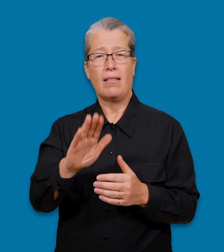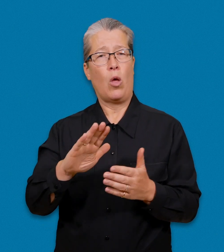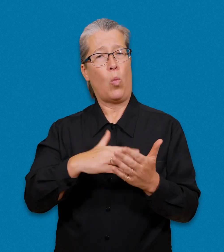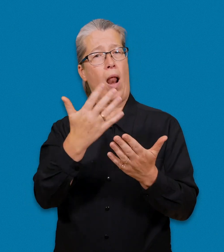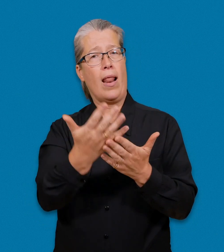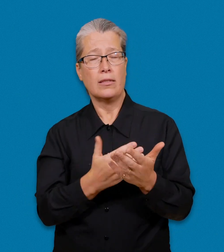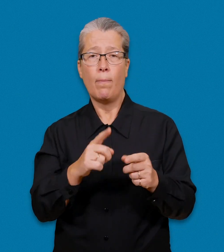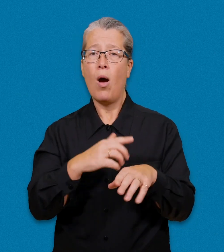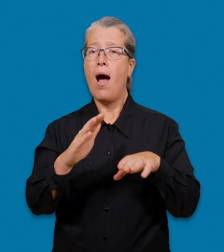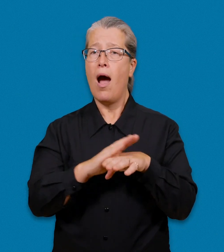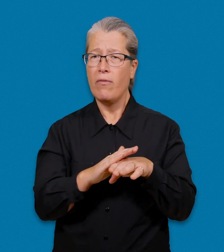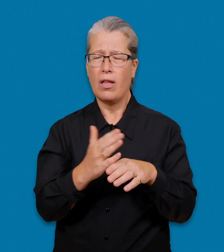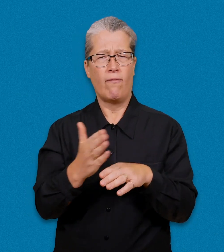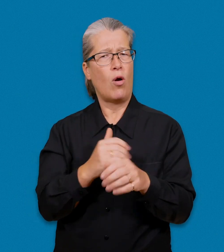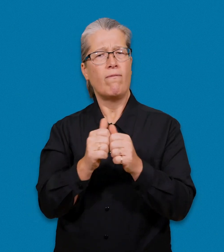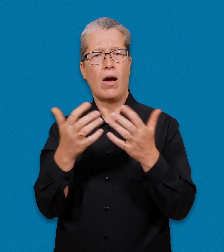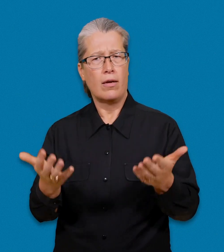Innan du kan börja använda tolklistan.